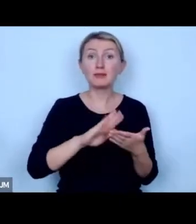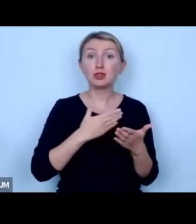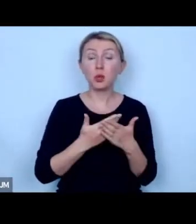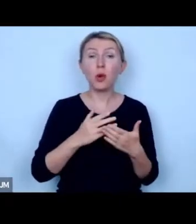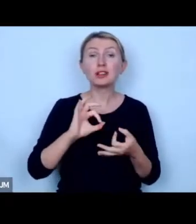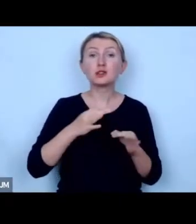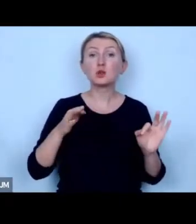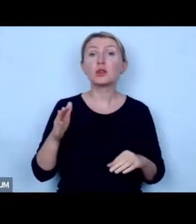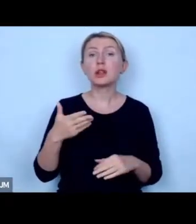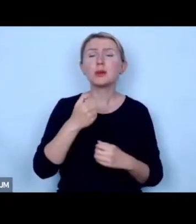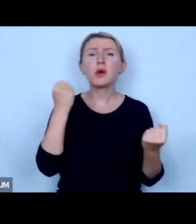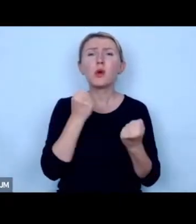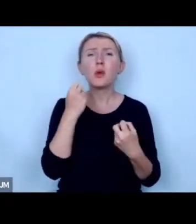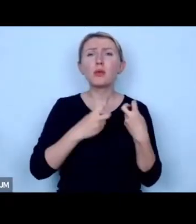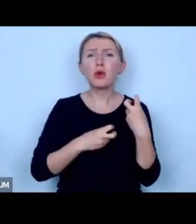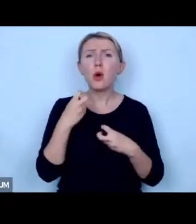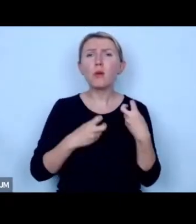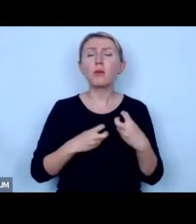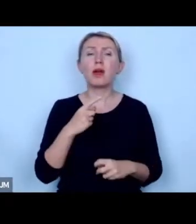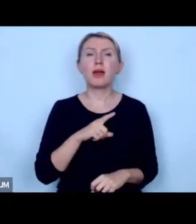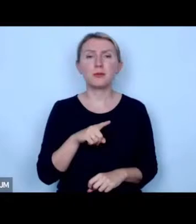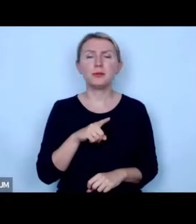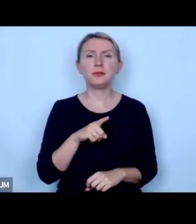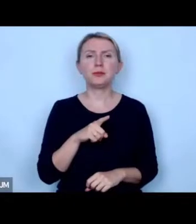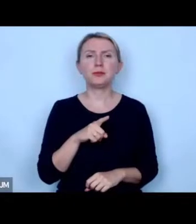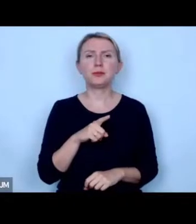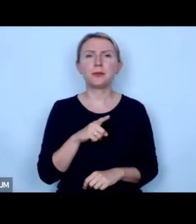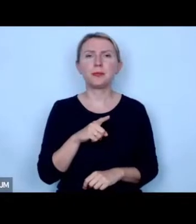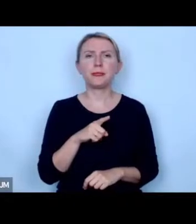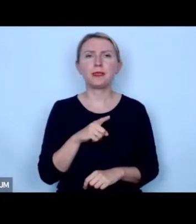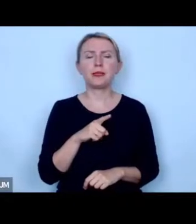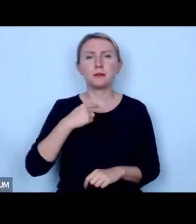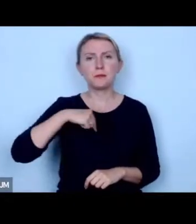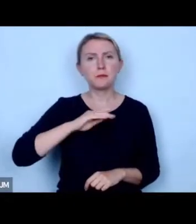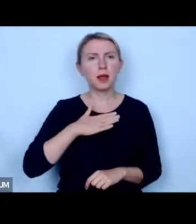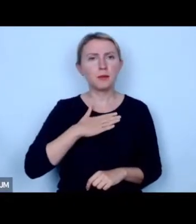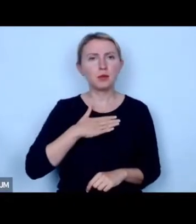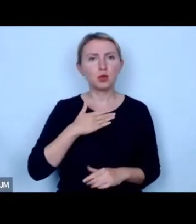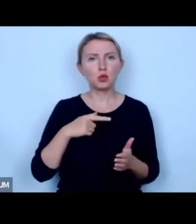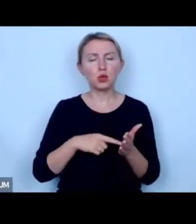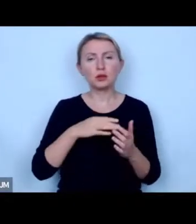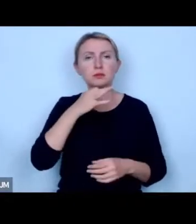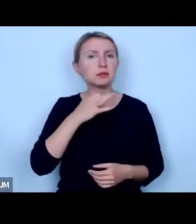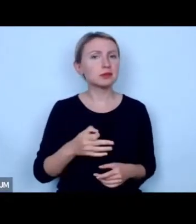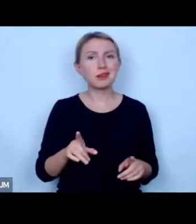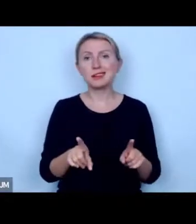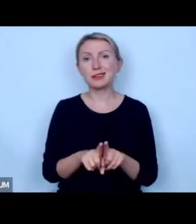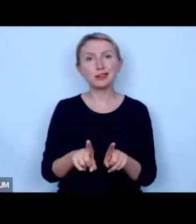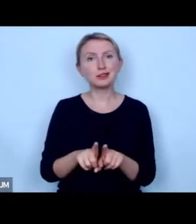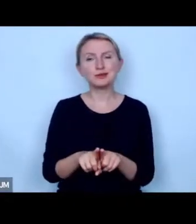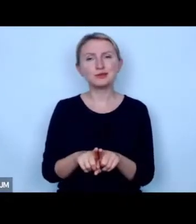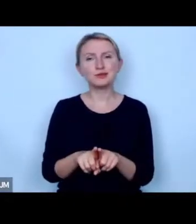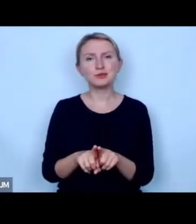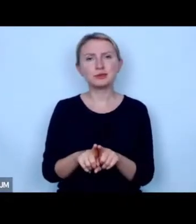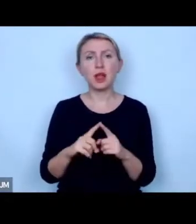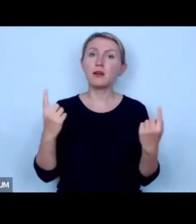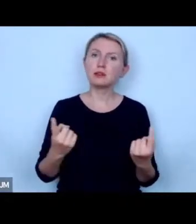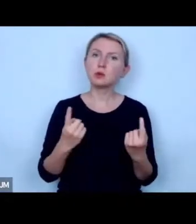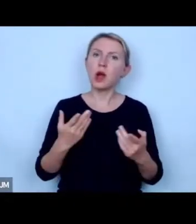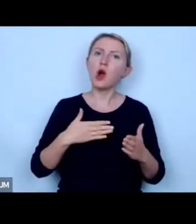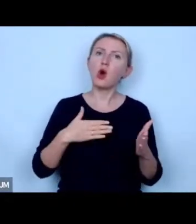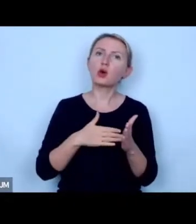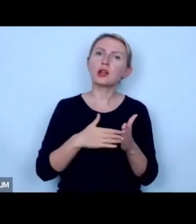jak gigantycznym problemem jakby stoimy i to też jest takie pytanie w sytuacji